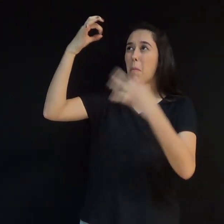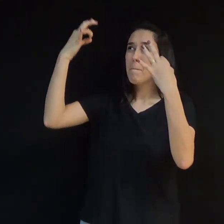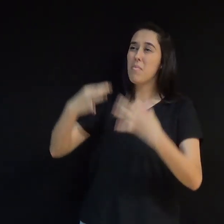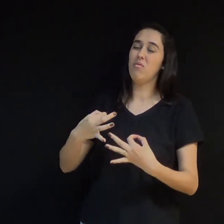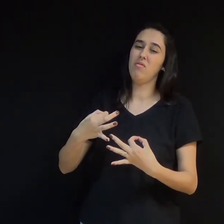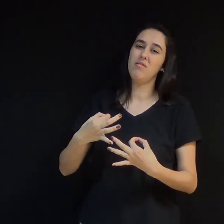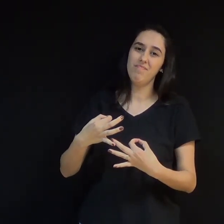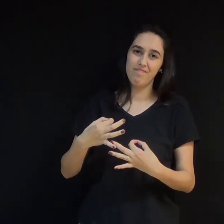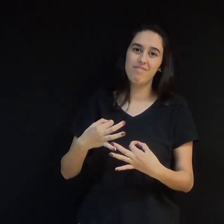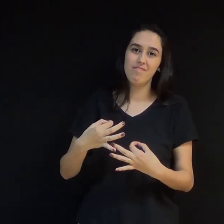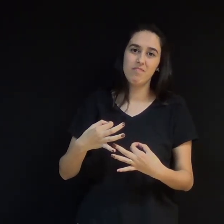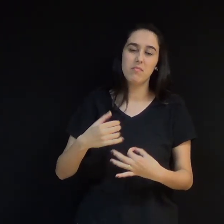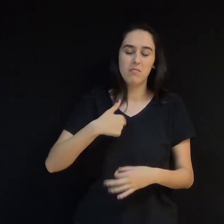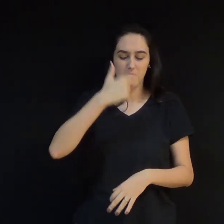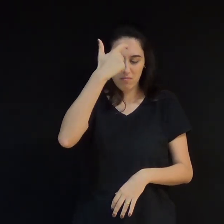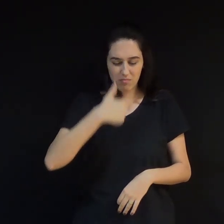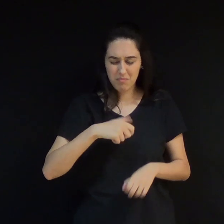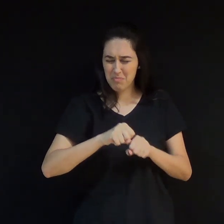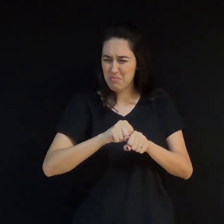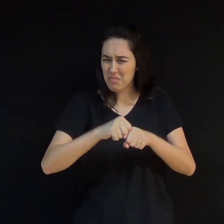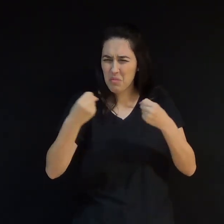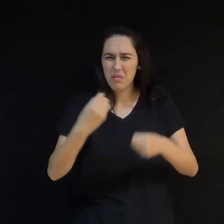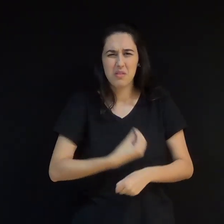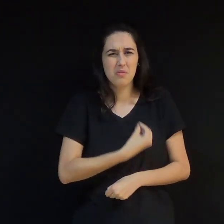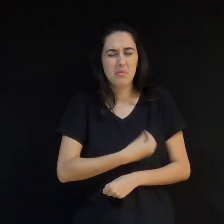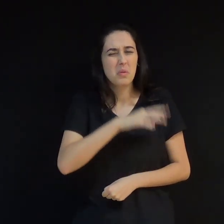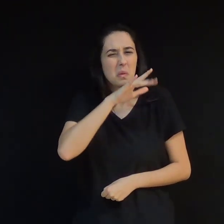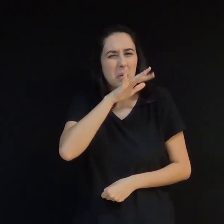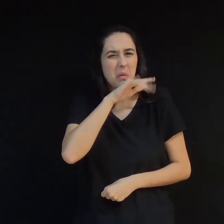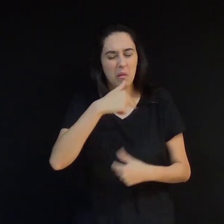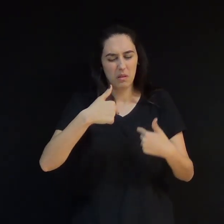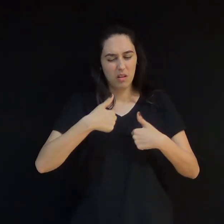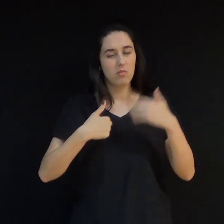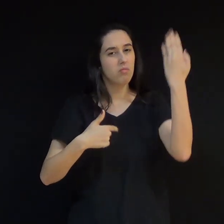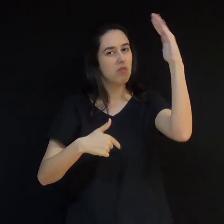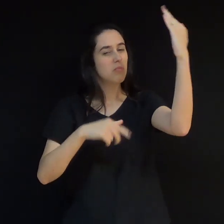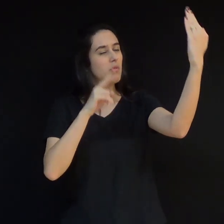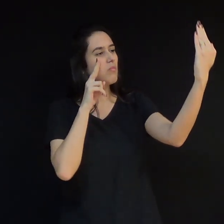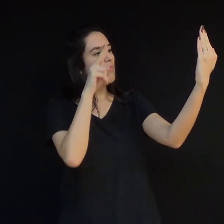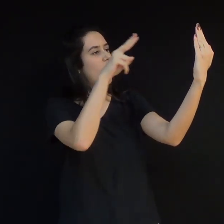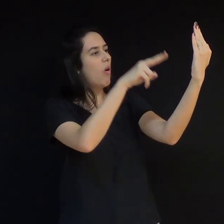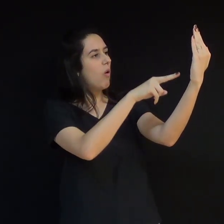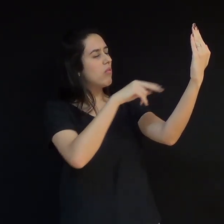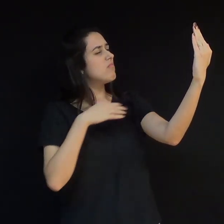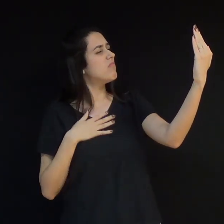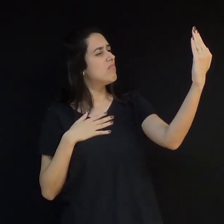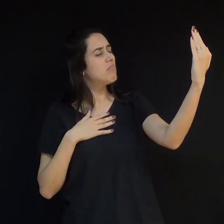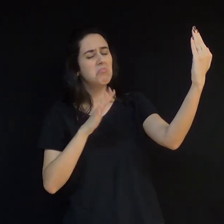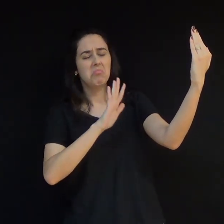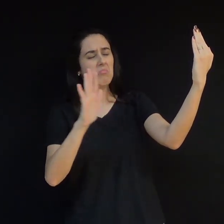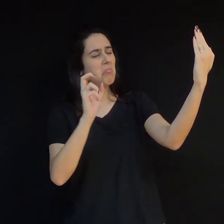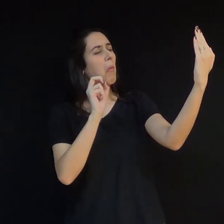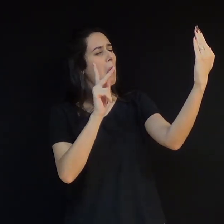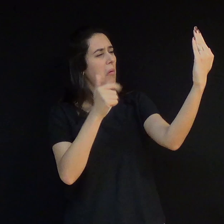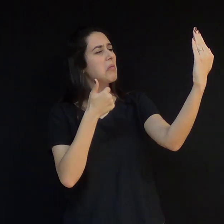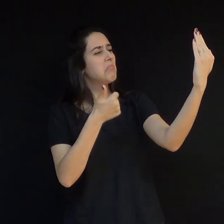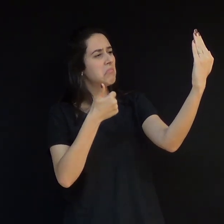Mesmo quebrado pela minha vida, eu olhava orgulhosamente no espelho e dizia, está tudo ok comigo,